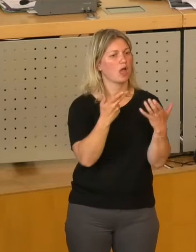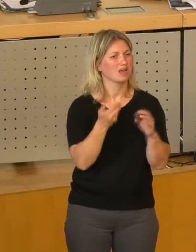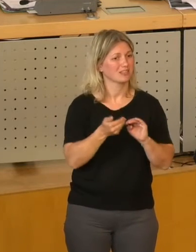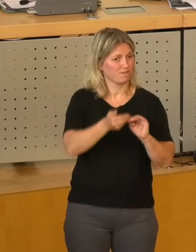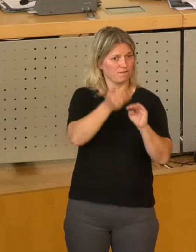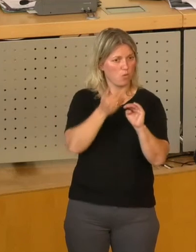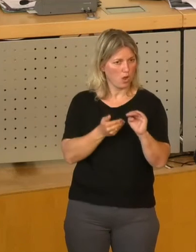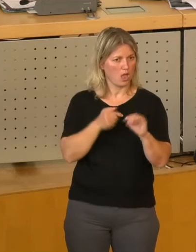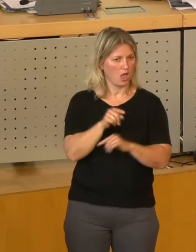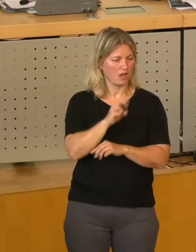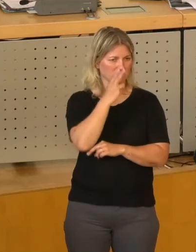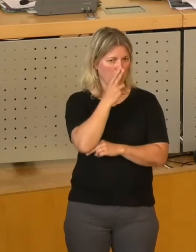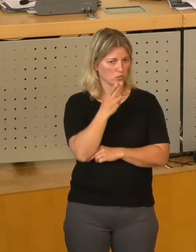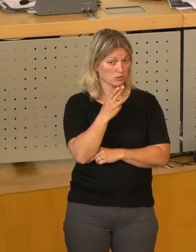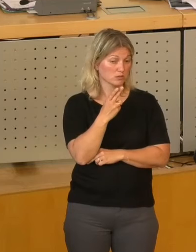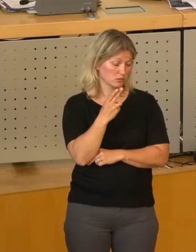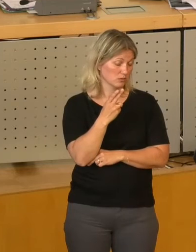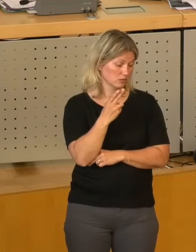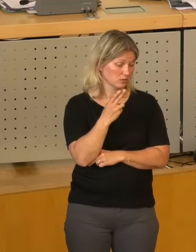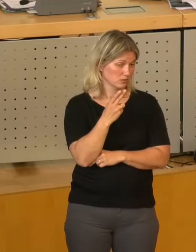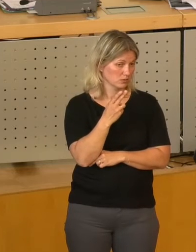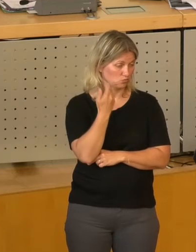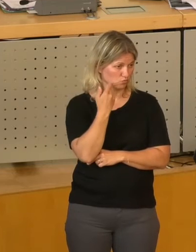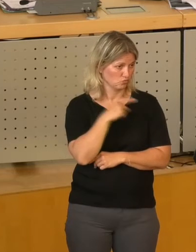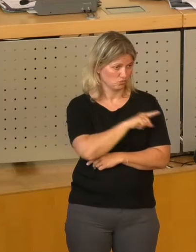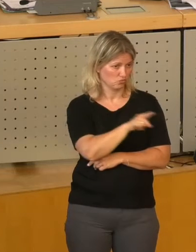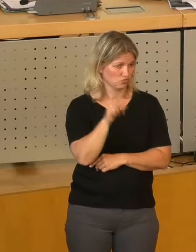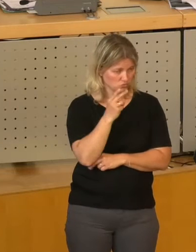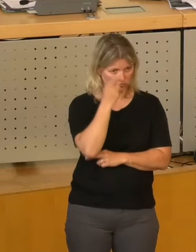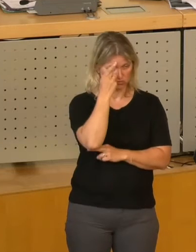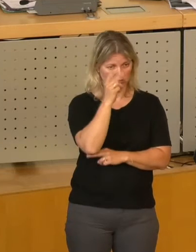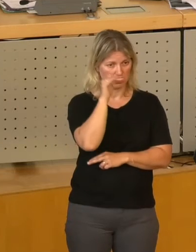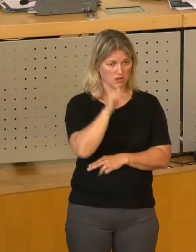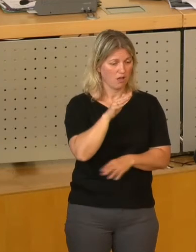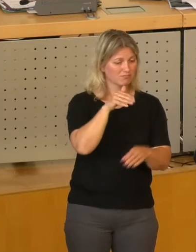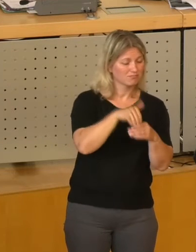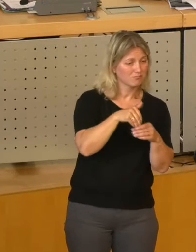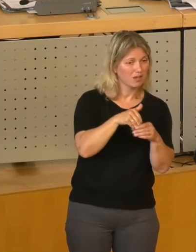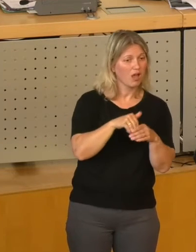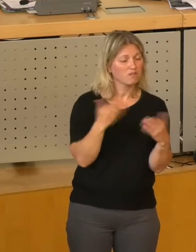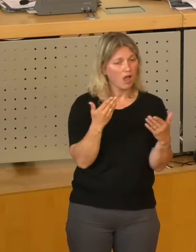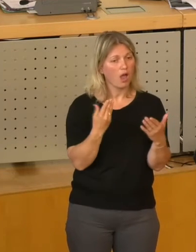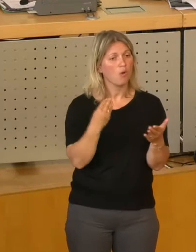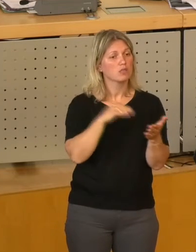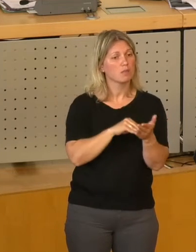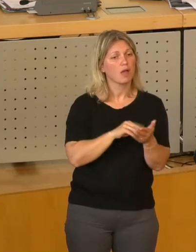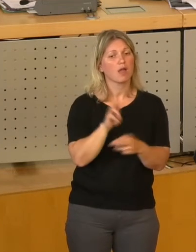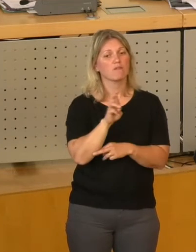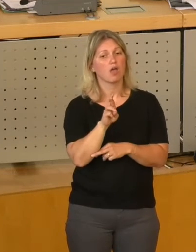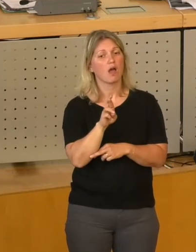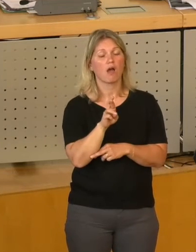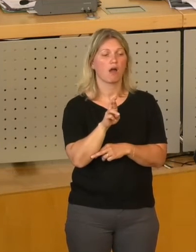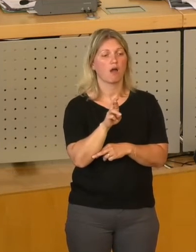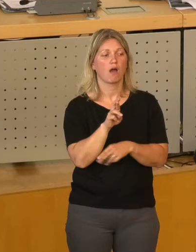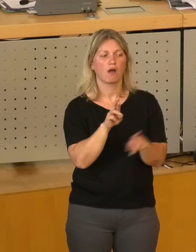erlaube ich mir mal, daran zu erinnern, dass es ja da auch die eine oder andere Blockflöte gab, die auch nach der Wende noch